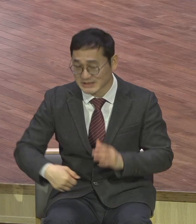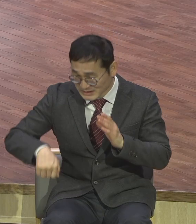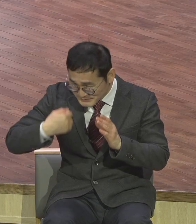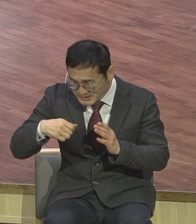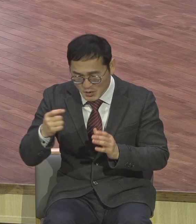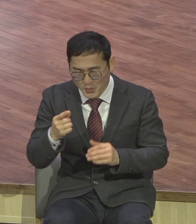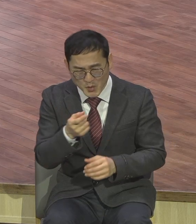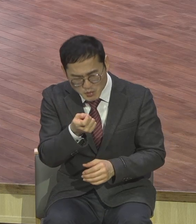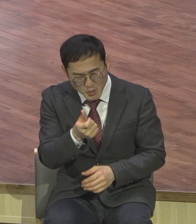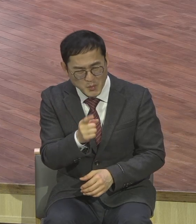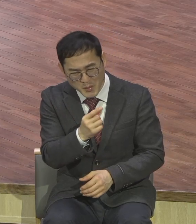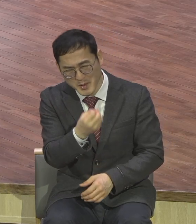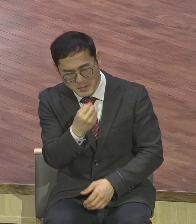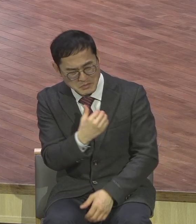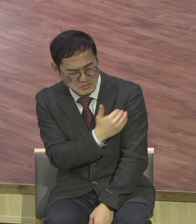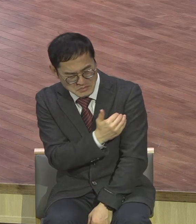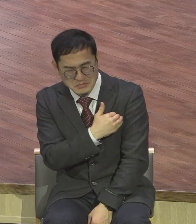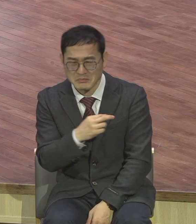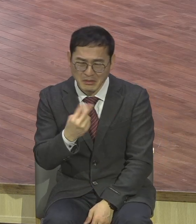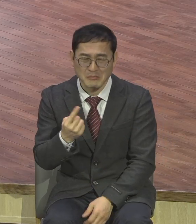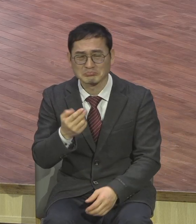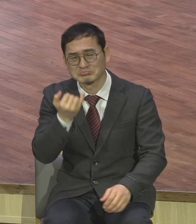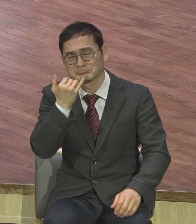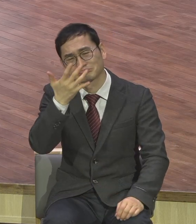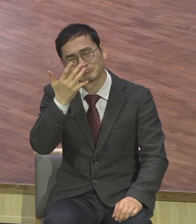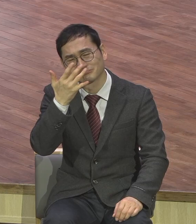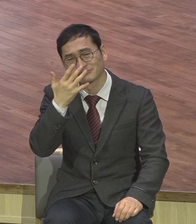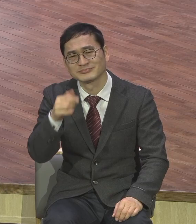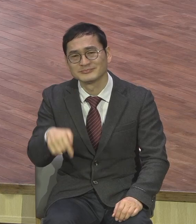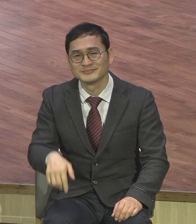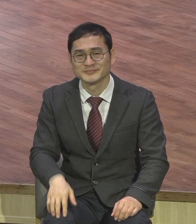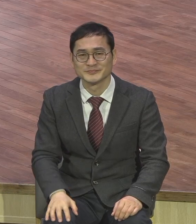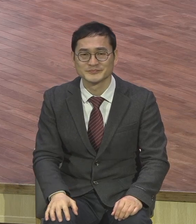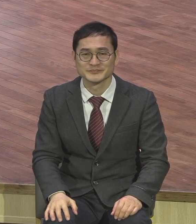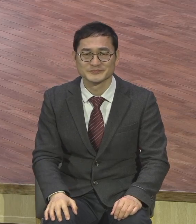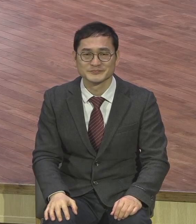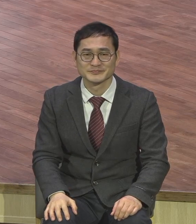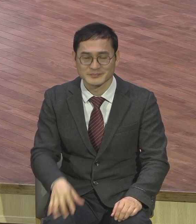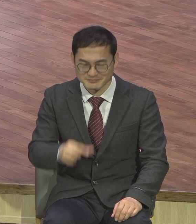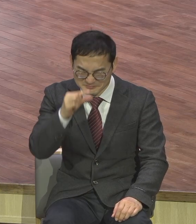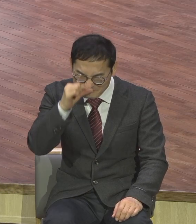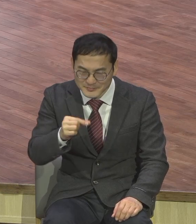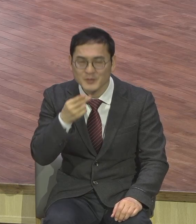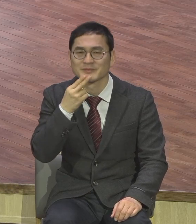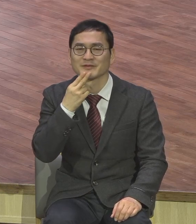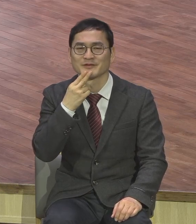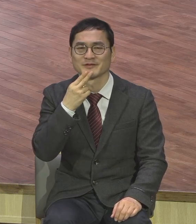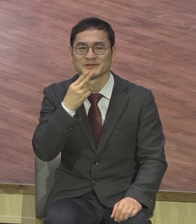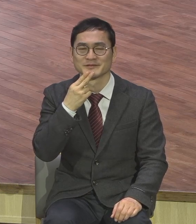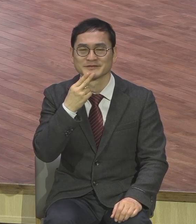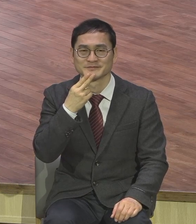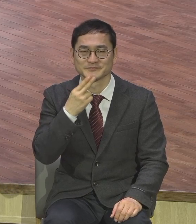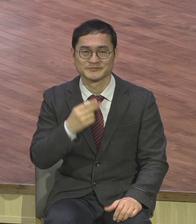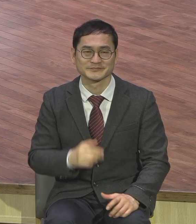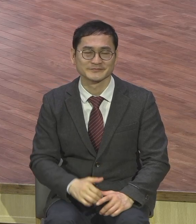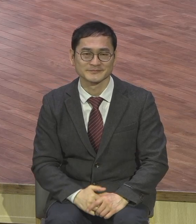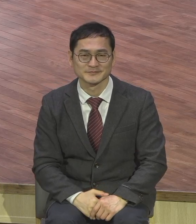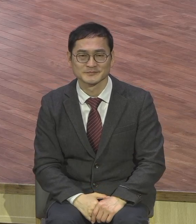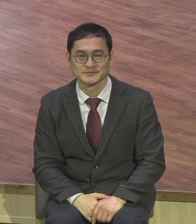비타민C가 안 따집니다 그냥 먹고 민감하지 않습니다 세밀하게 모든 부분에 뭐 그런 거까지 서론적인 거 가지고